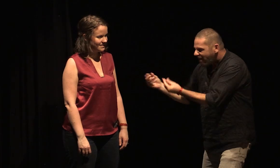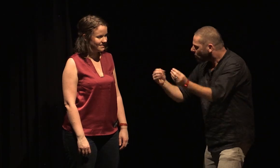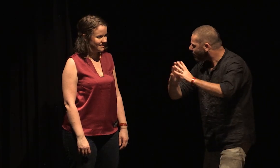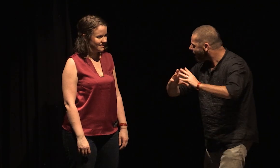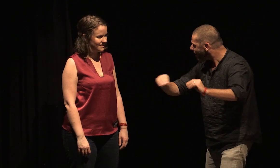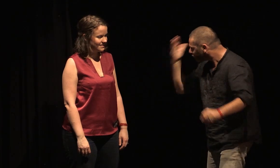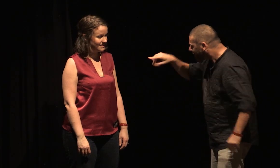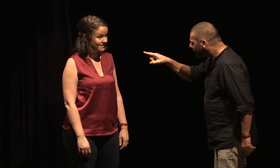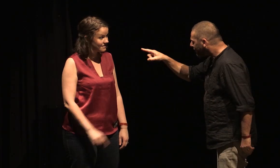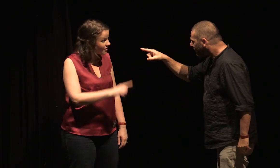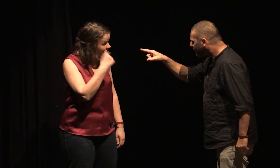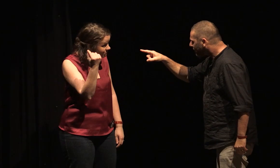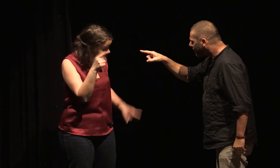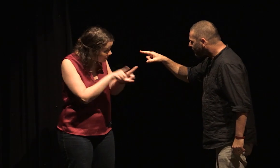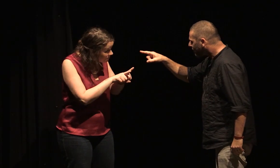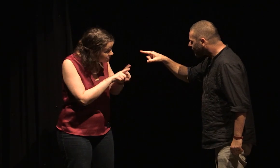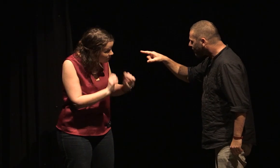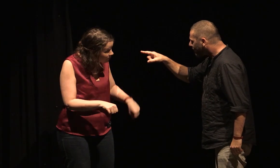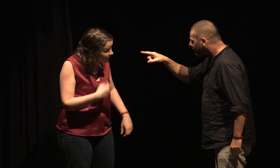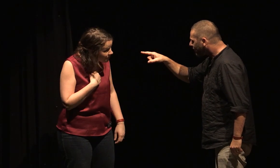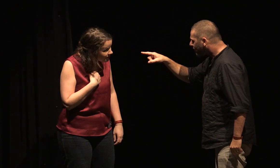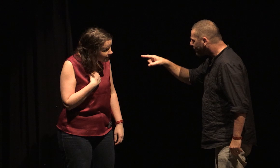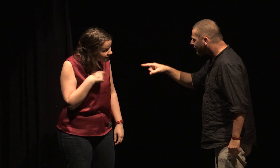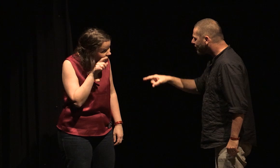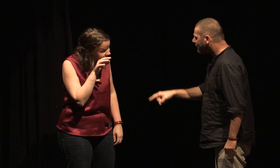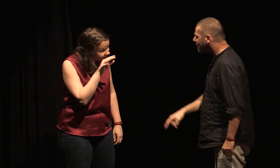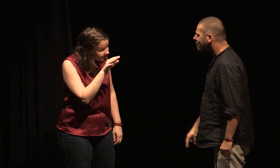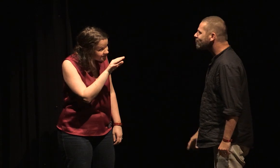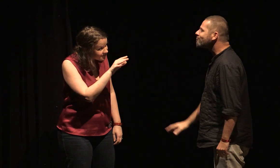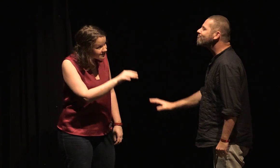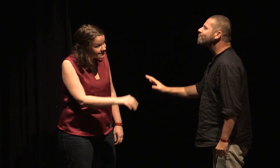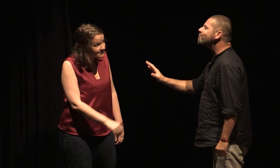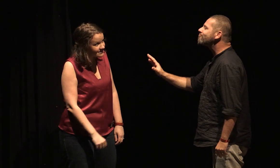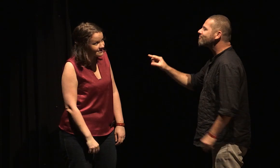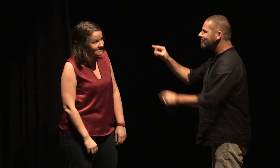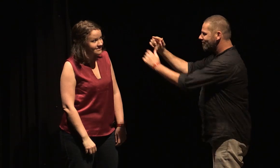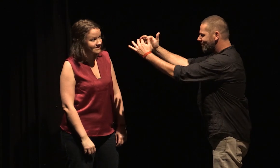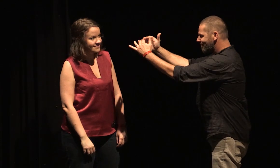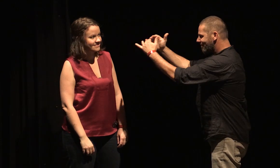hommes, alors ? Ils les incitent à se conduire en chevalier. Dors.